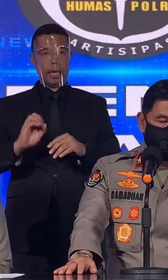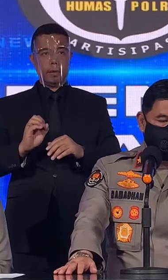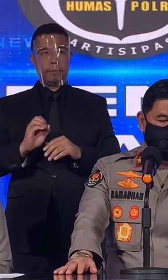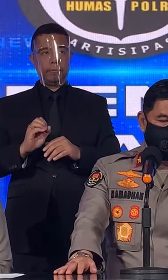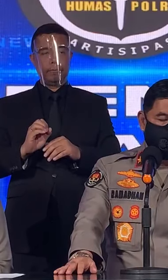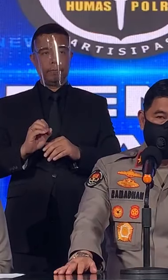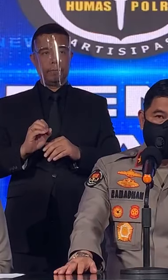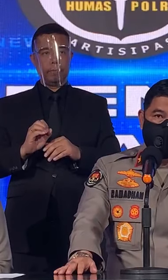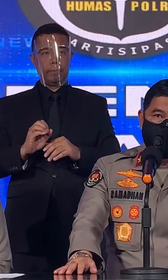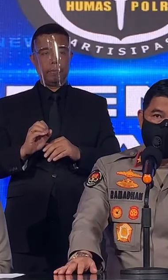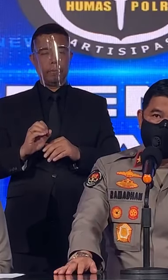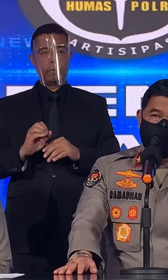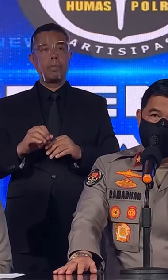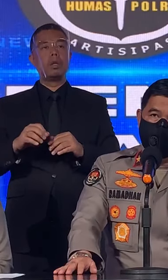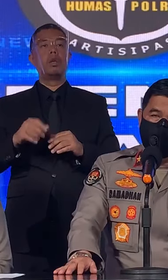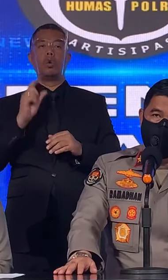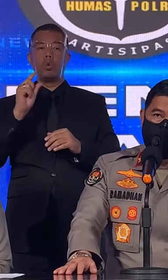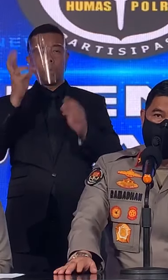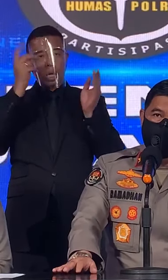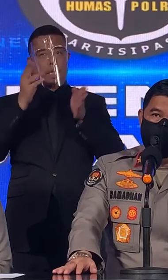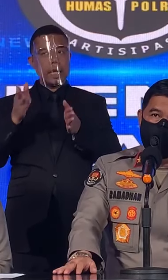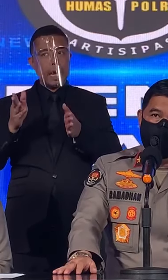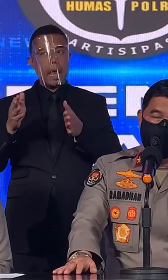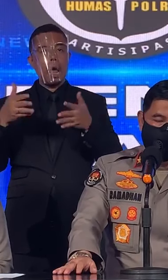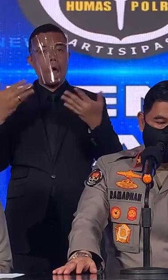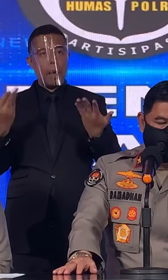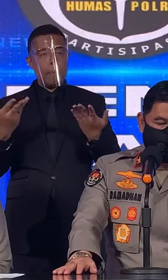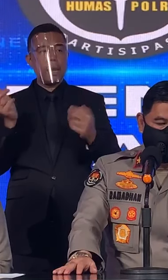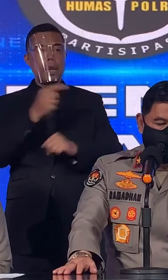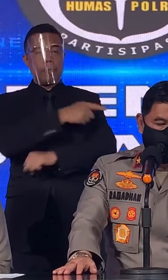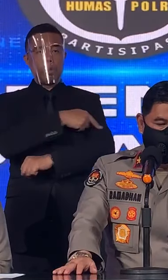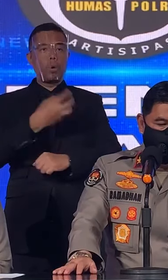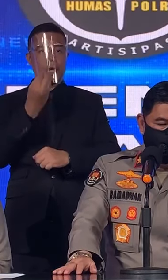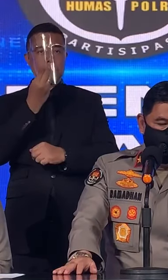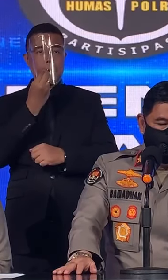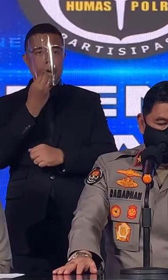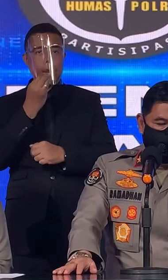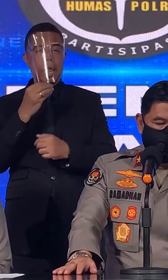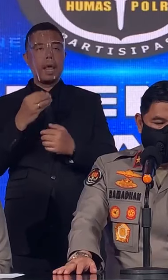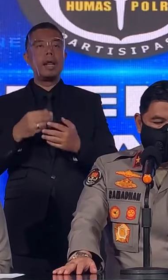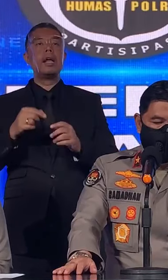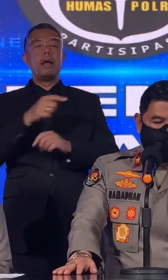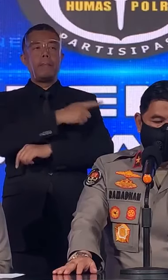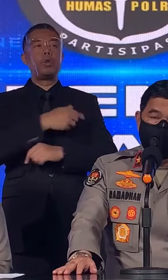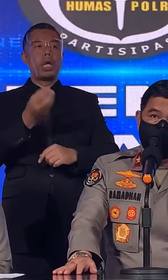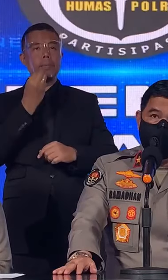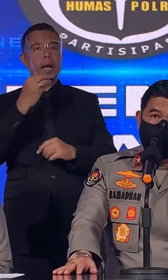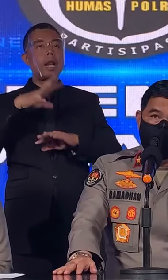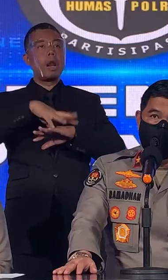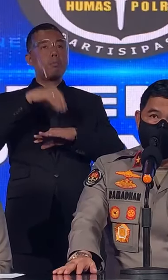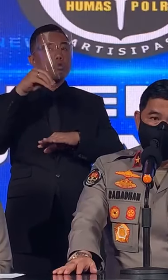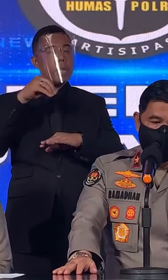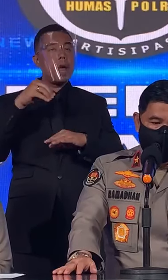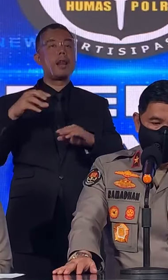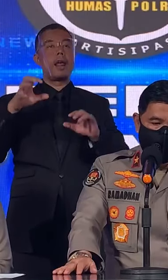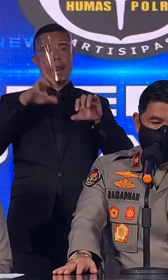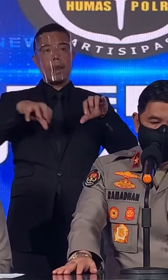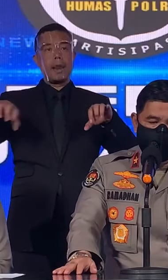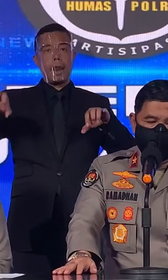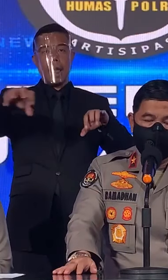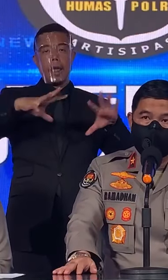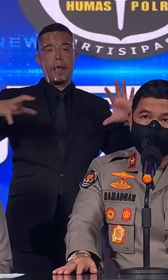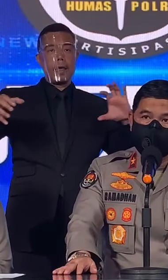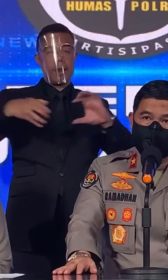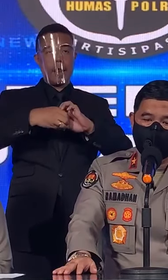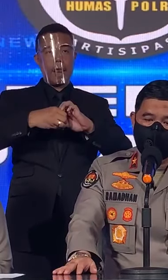Kemudian Rencana Tindak Lanjut Dari Satgas Tersebut Satgas Pangan Pusat Dan Daerah